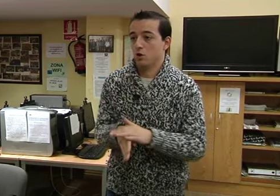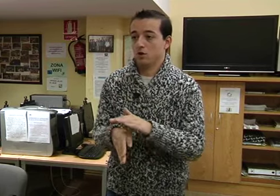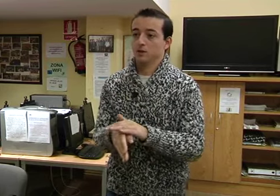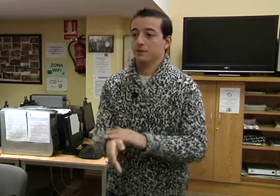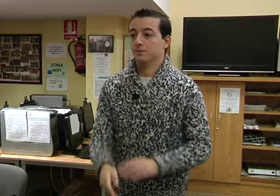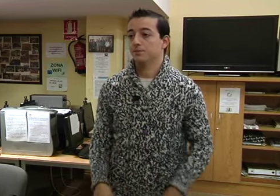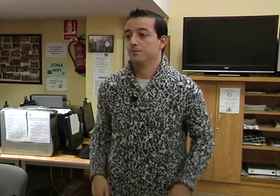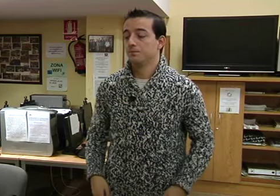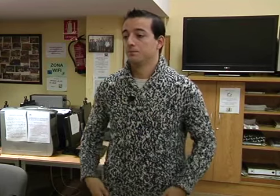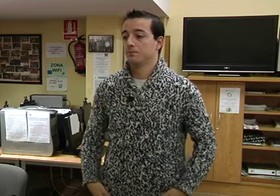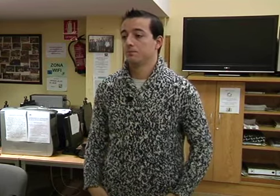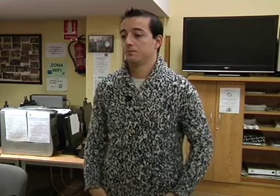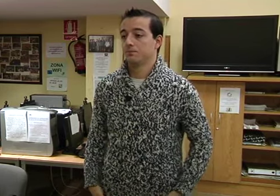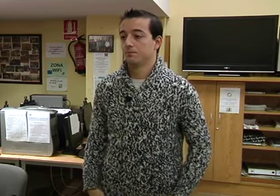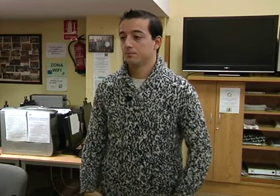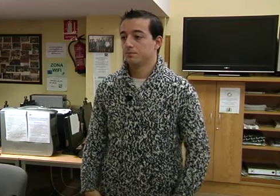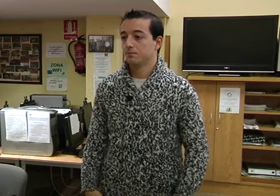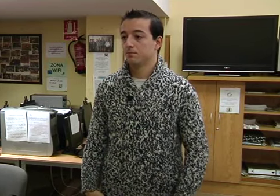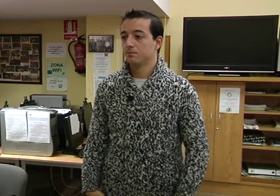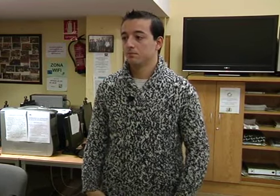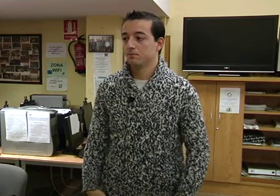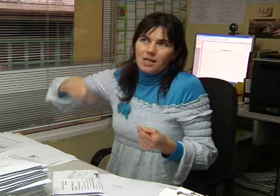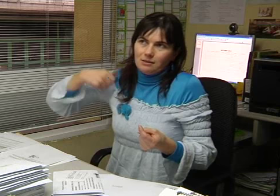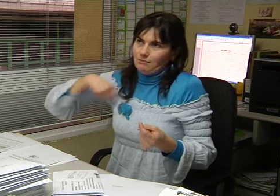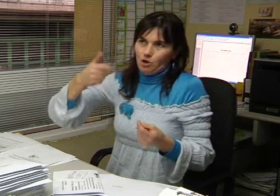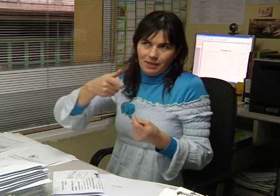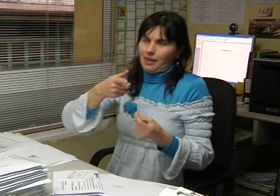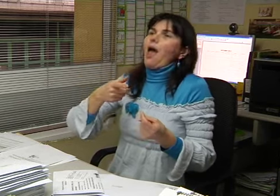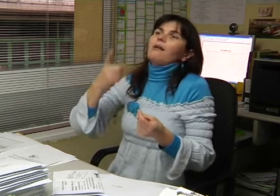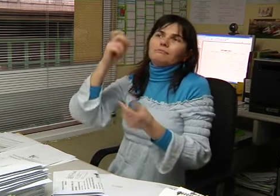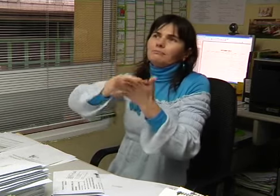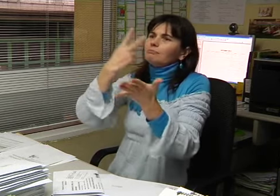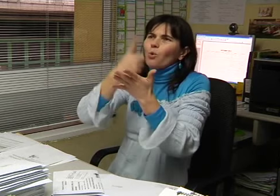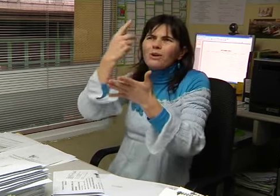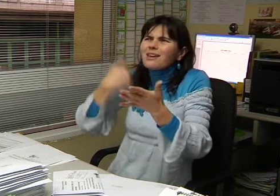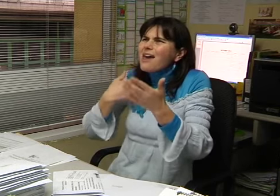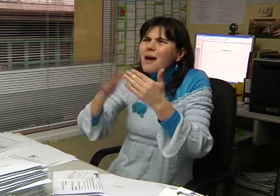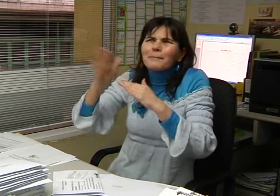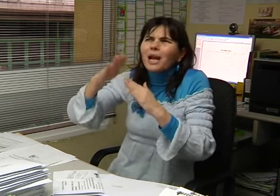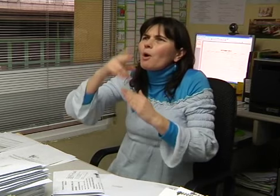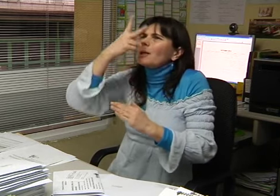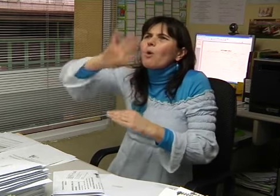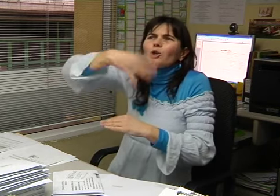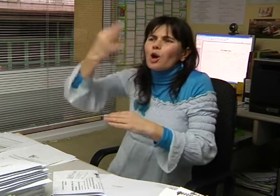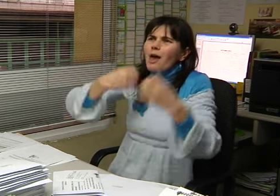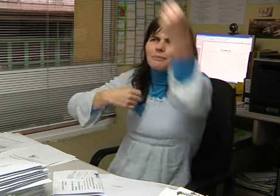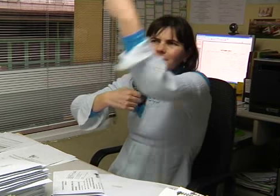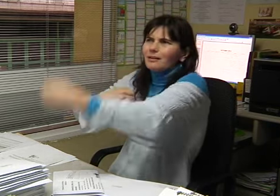que continuamos teniendo ese problema en cuanto a las emergencias. Es fundamental en los hospitales que tengan un intérprete mínimo allí las